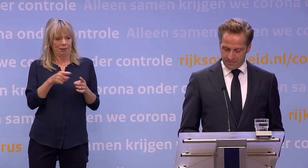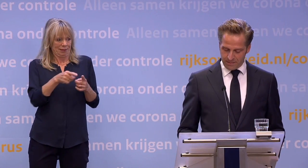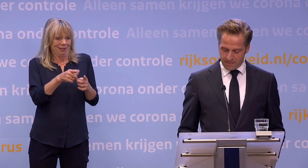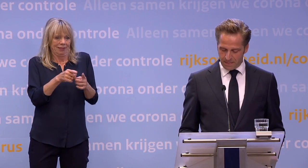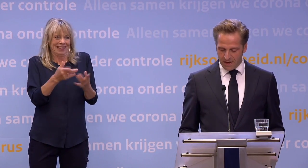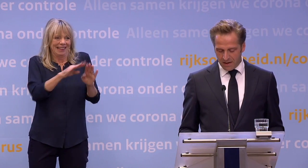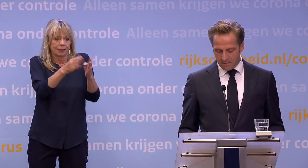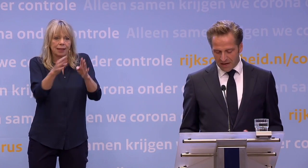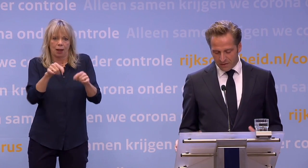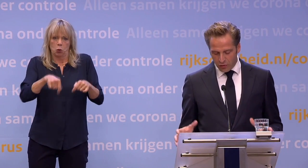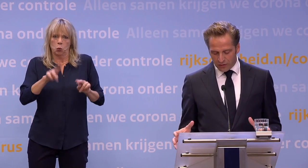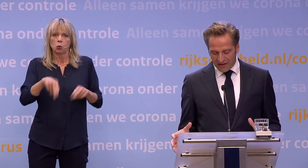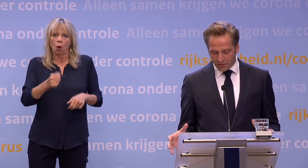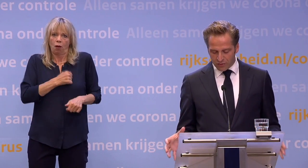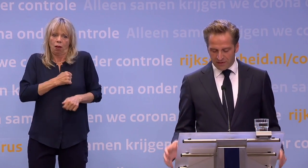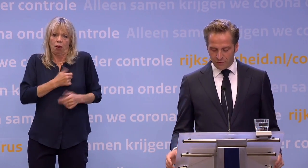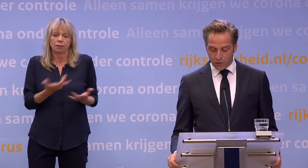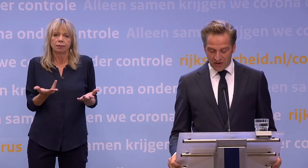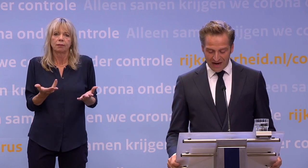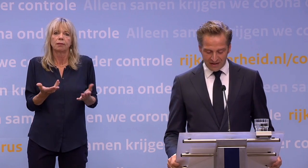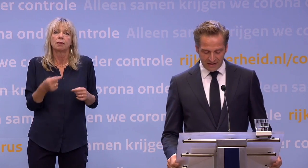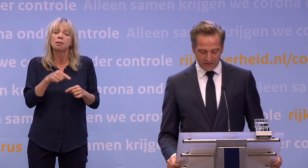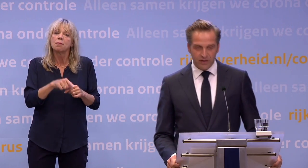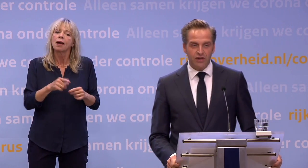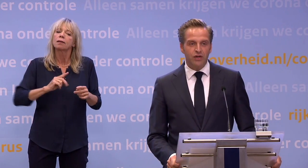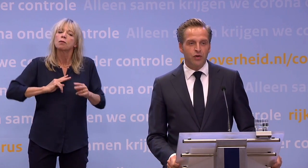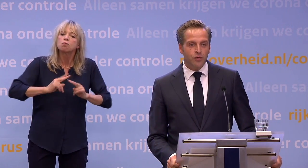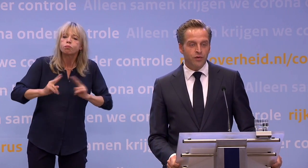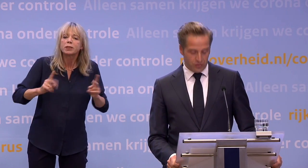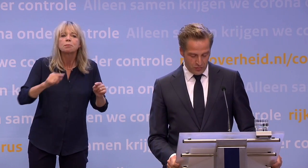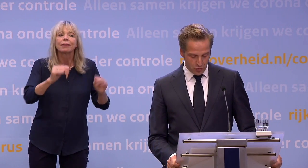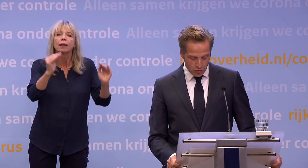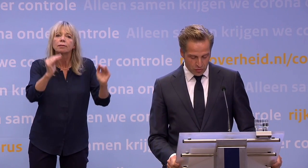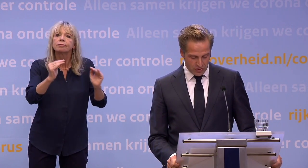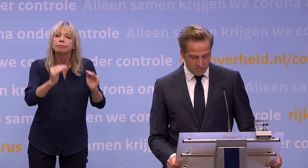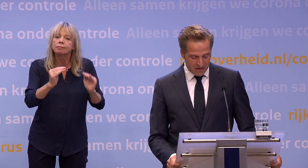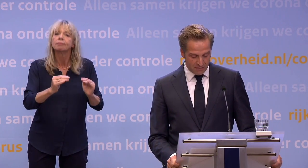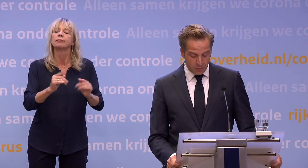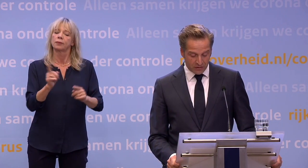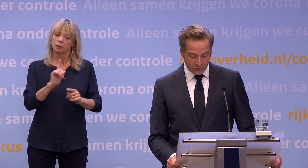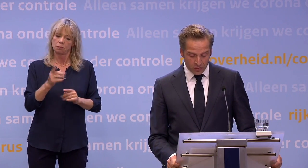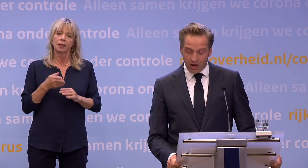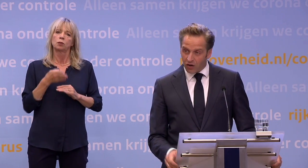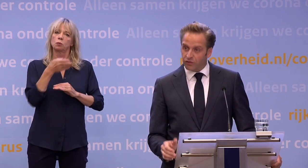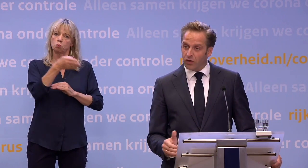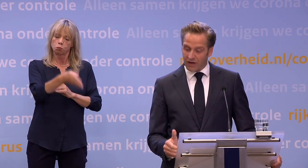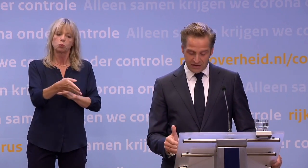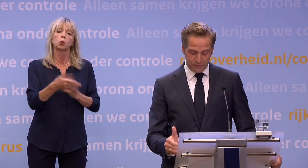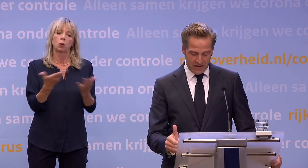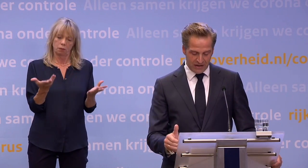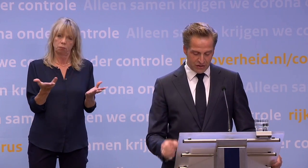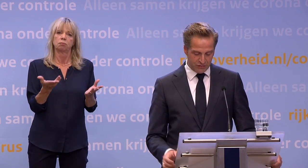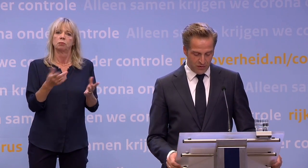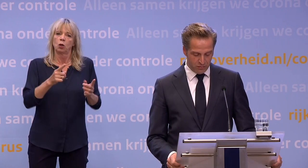benen hebben. Maar nu het aantal besmettingen fors lager ligt... ...hoeft bezoek niet meer beperkt te worden... ...als de